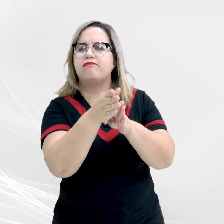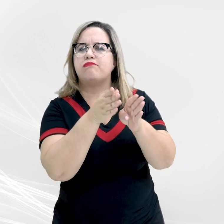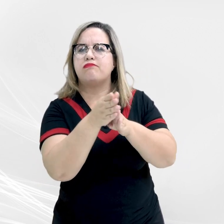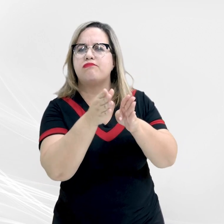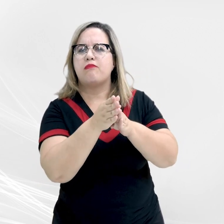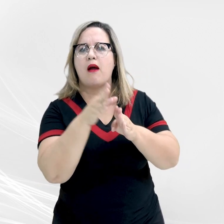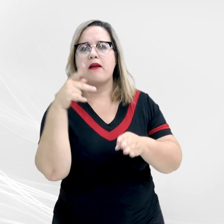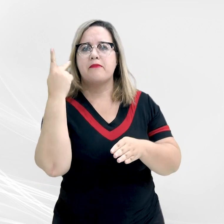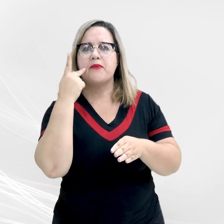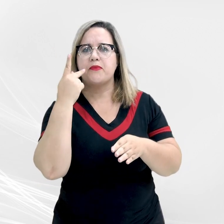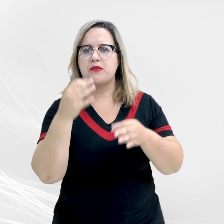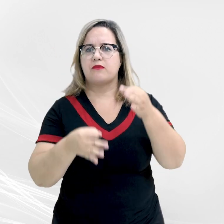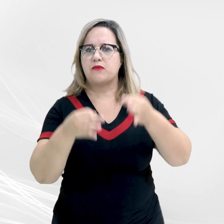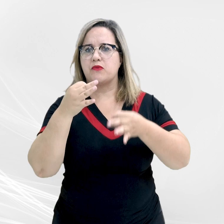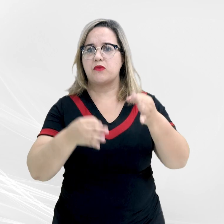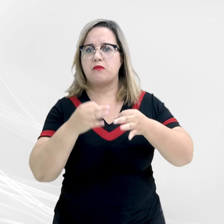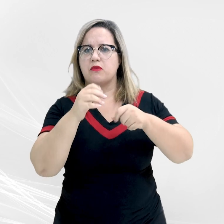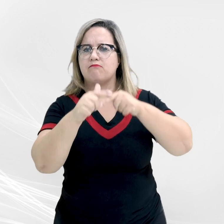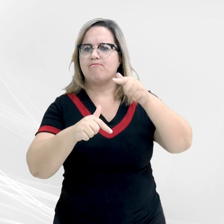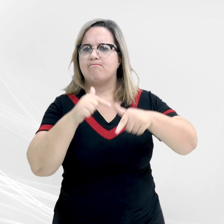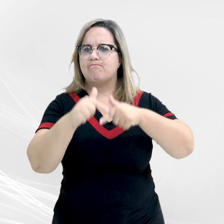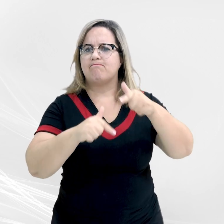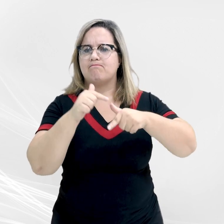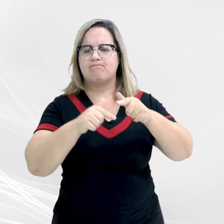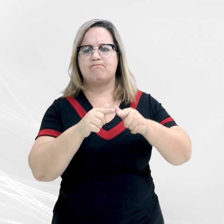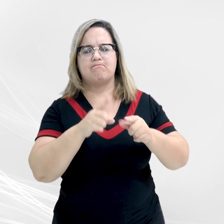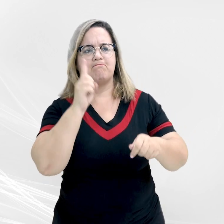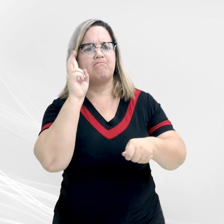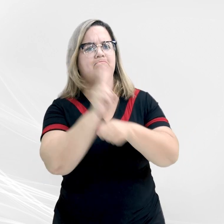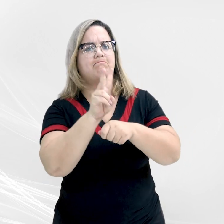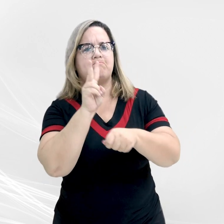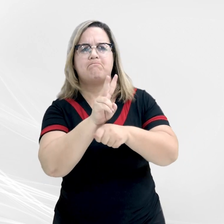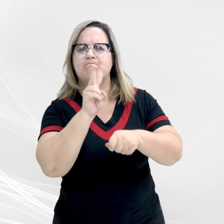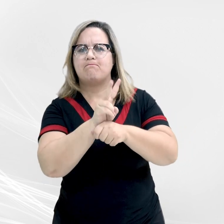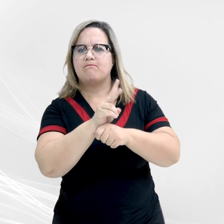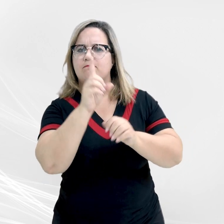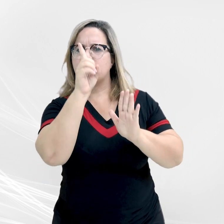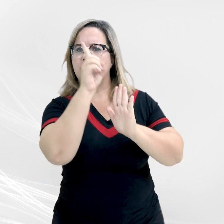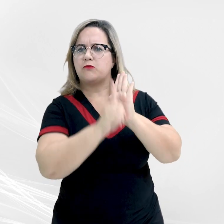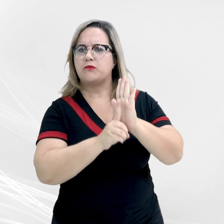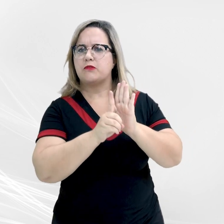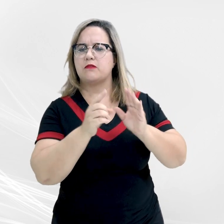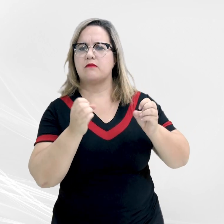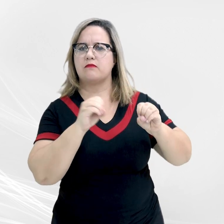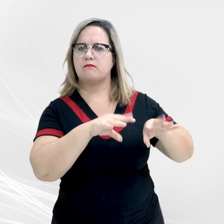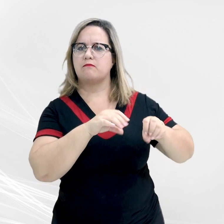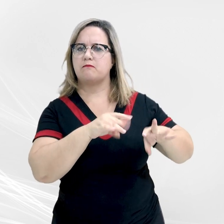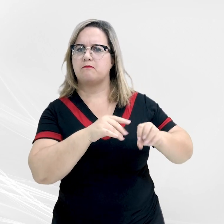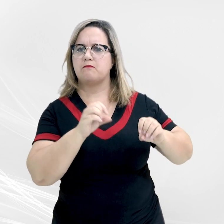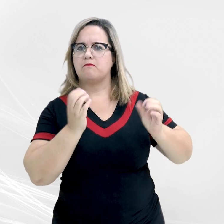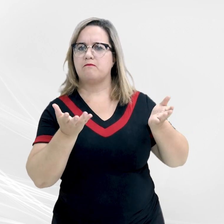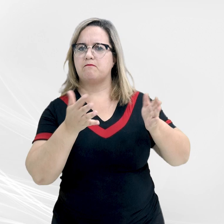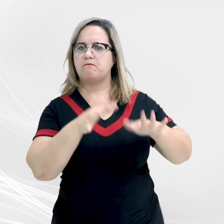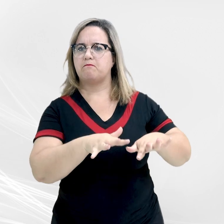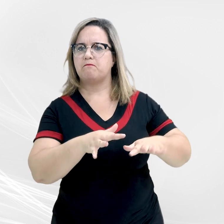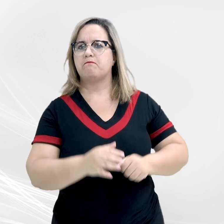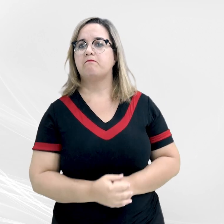Promotorias de Justiça para Atuação na Defesa do Direito à Educação Inclusiva. O